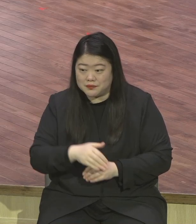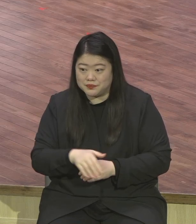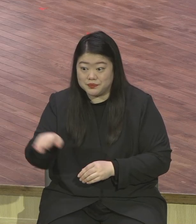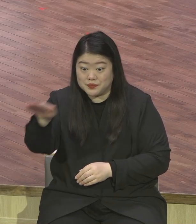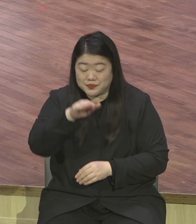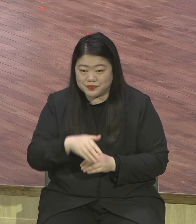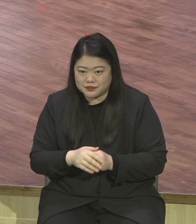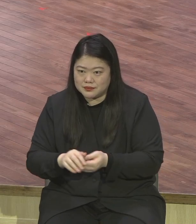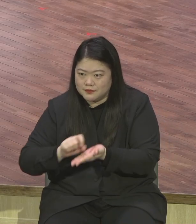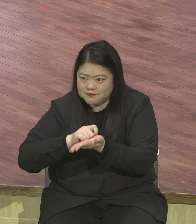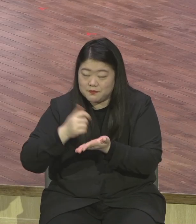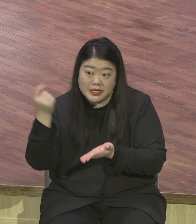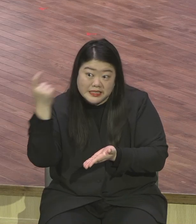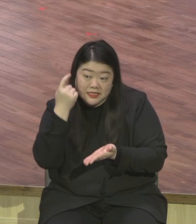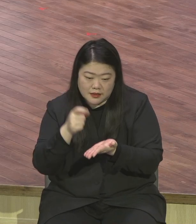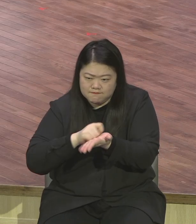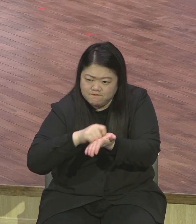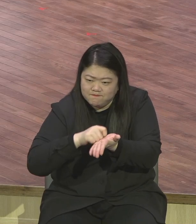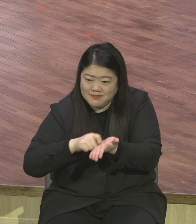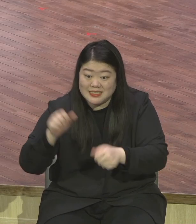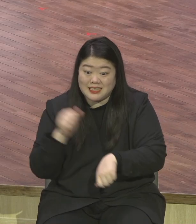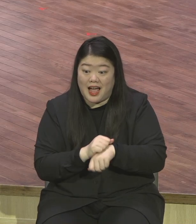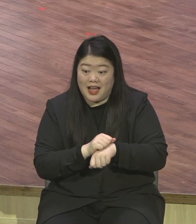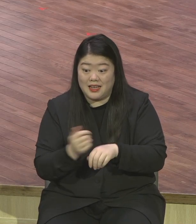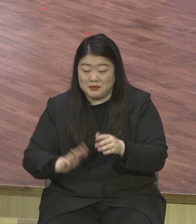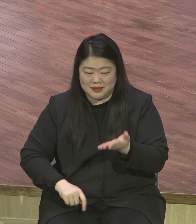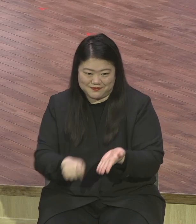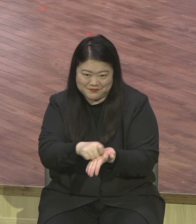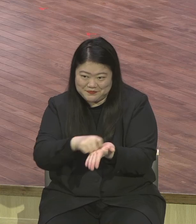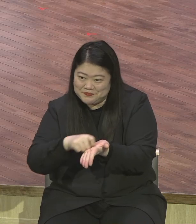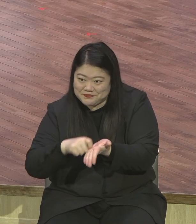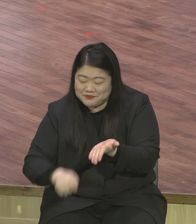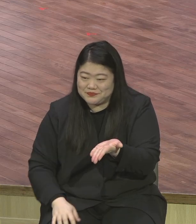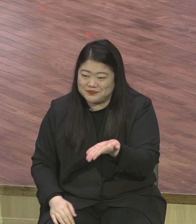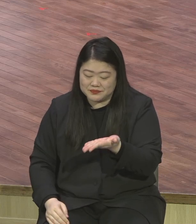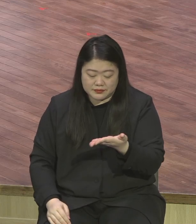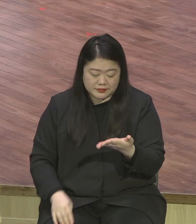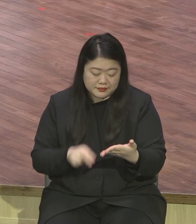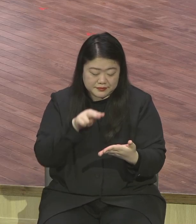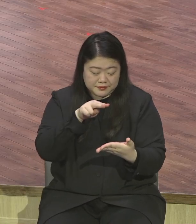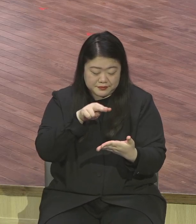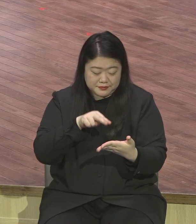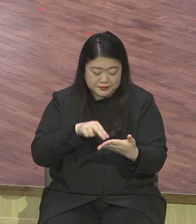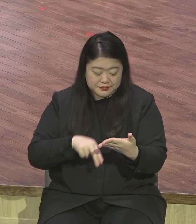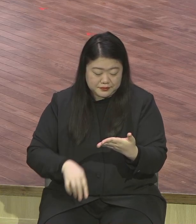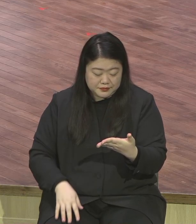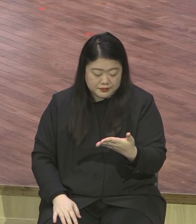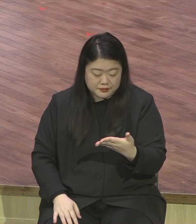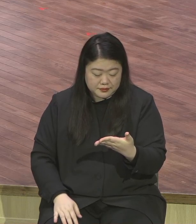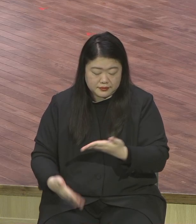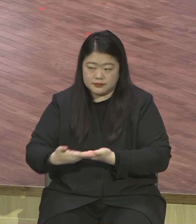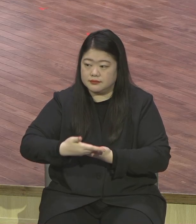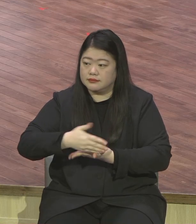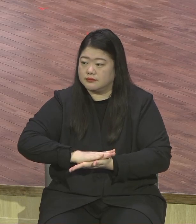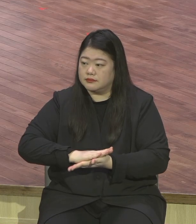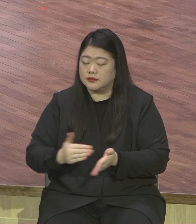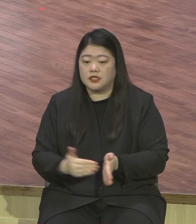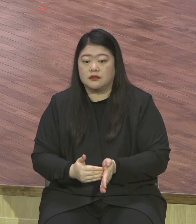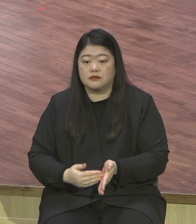들어온다니까요 교만한 사람들은 교만한 사람 특징이 그렇습니다 절대 귀가 안 들어온다 다 알고는 있어요 그런데 안 해요